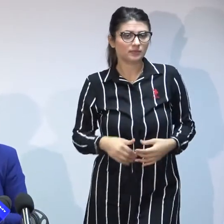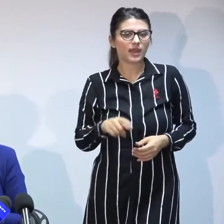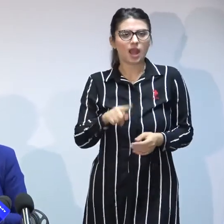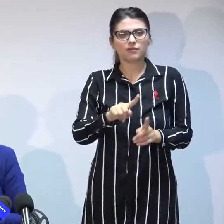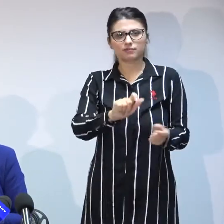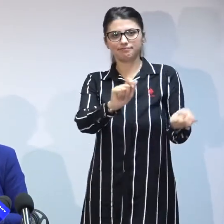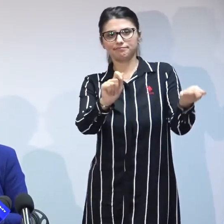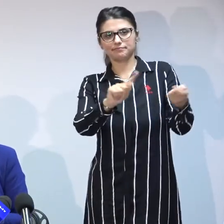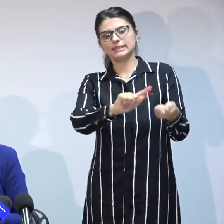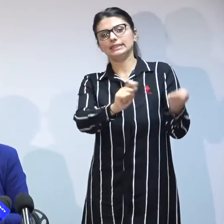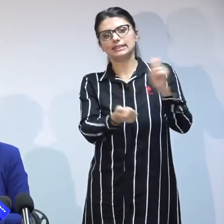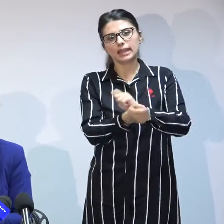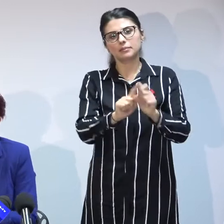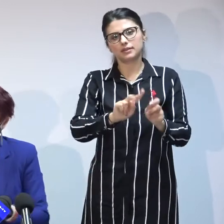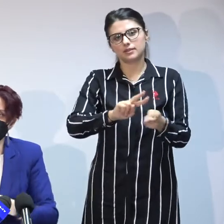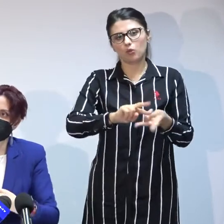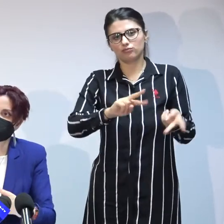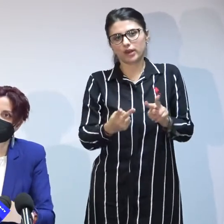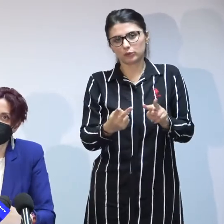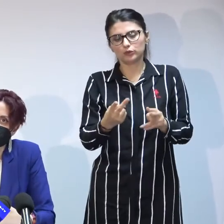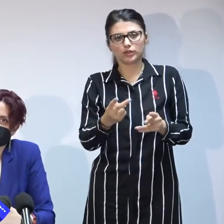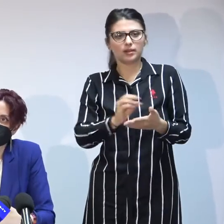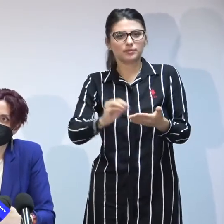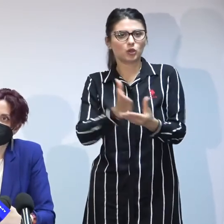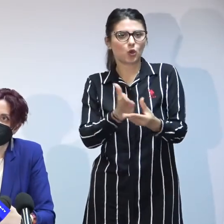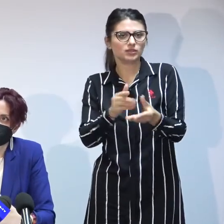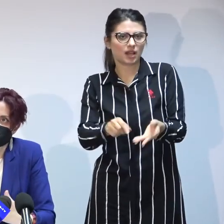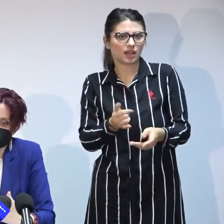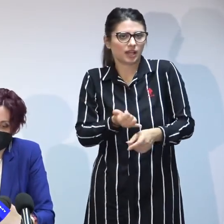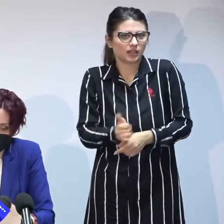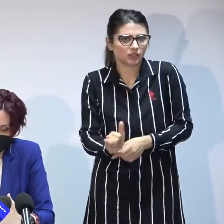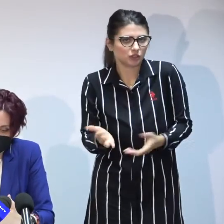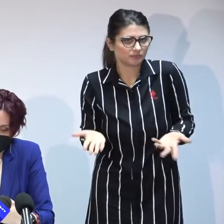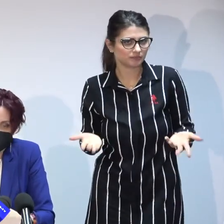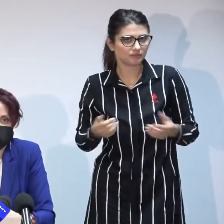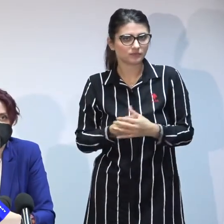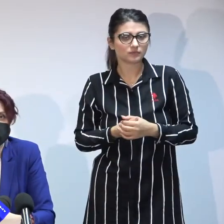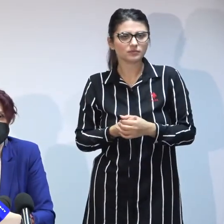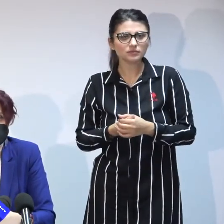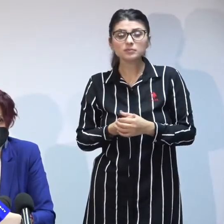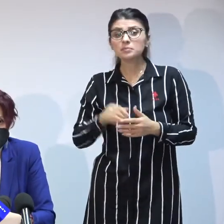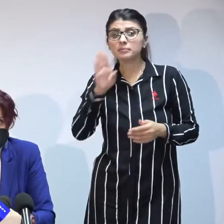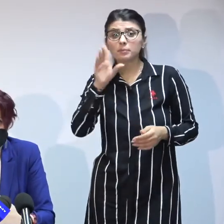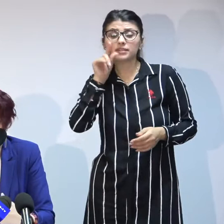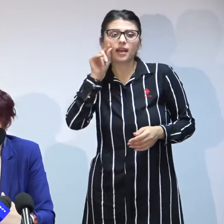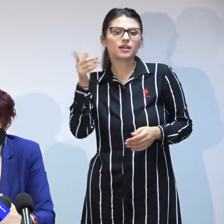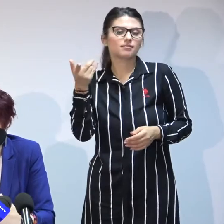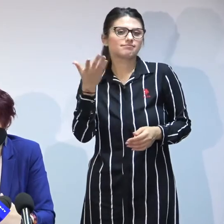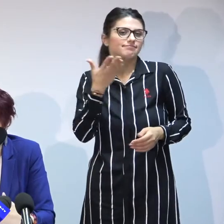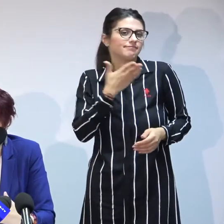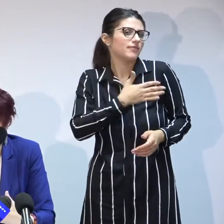diagnostice medicale adopția este mai mult decât satisfacerea unei nevoi biologice